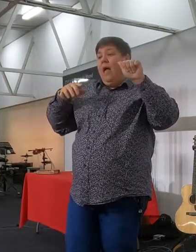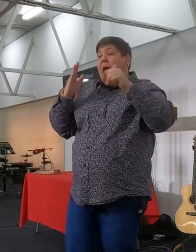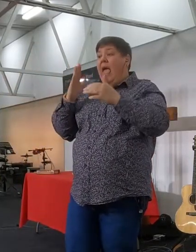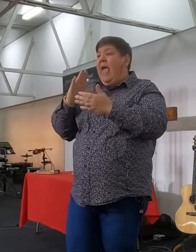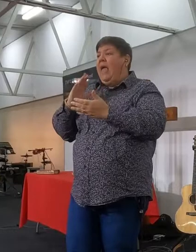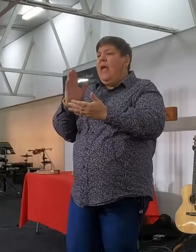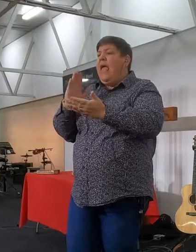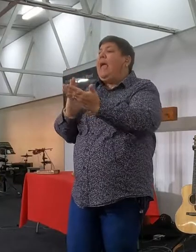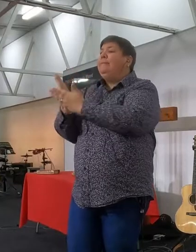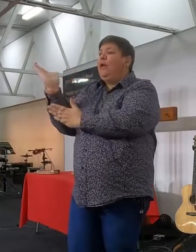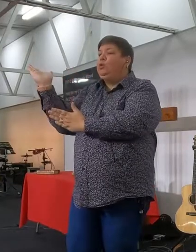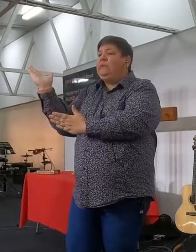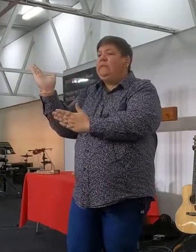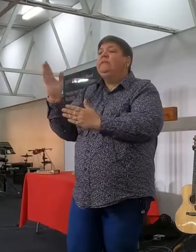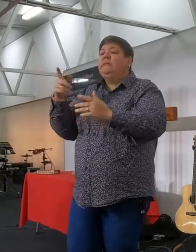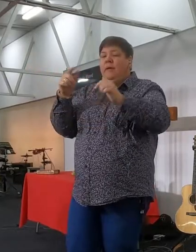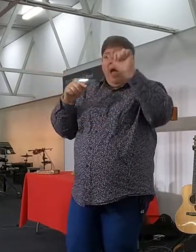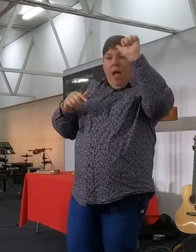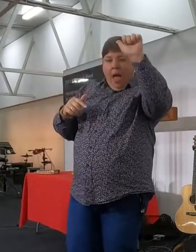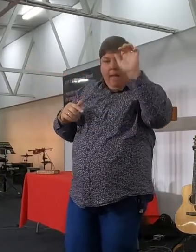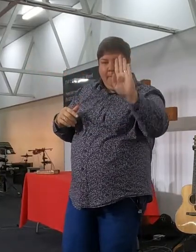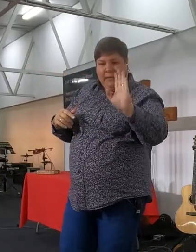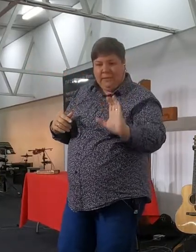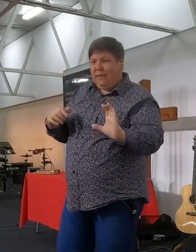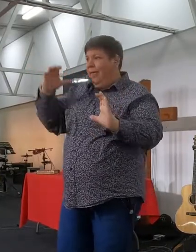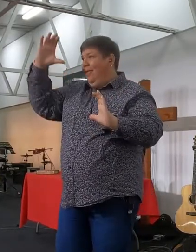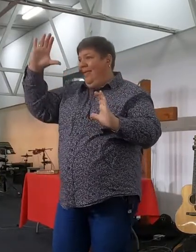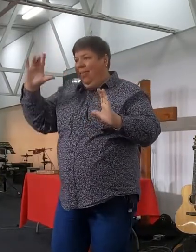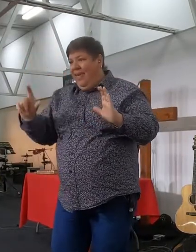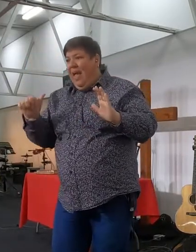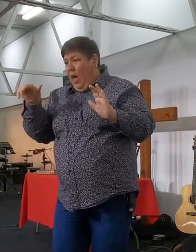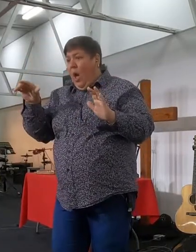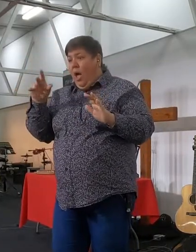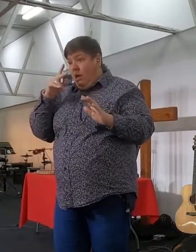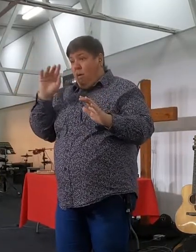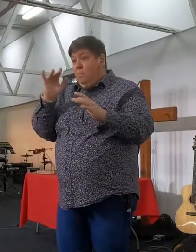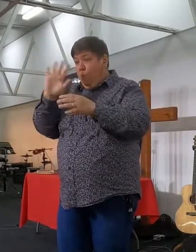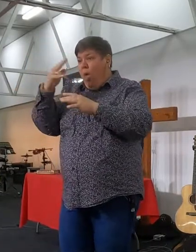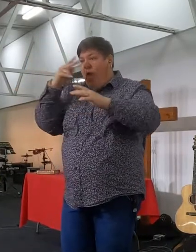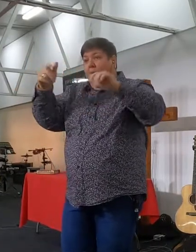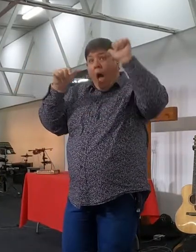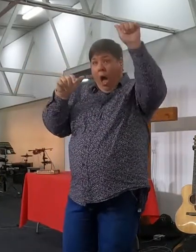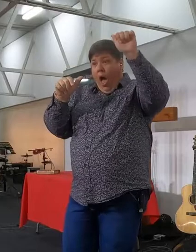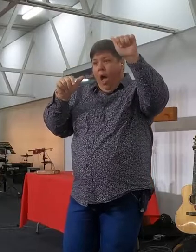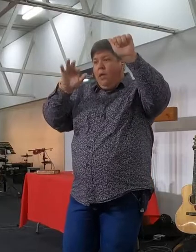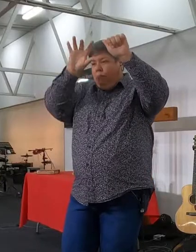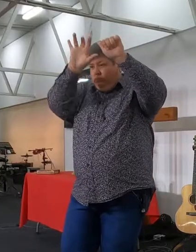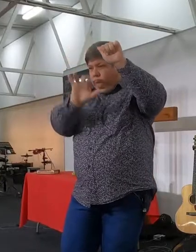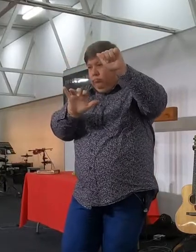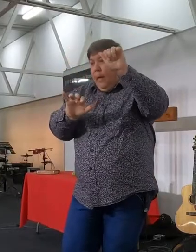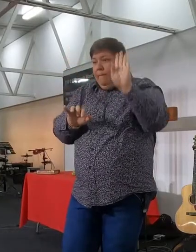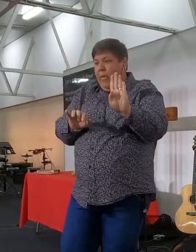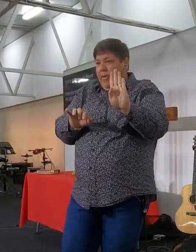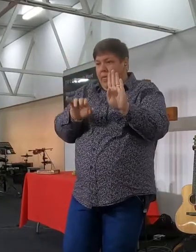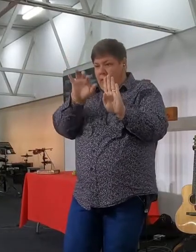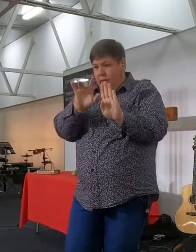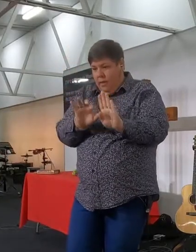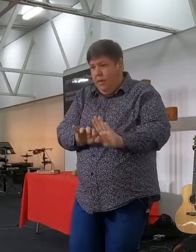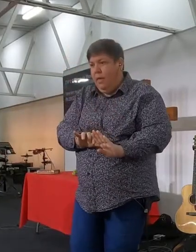jy sê, elke, elke sin, elke vers, elke strofe begin, met die Hebreuse letter, Alef, Alef, Alef, Alef, Alef, Bet,